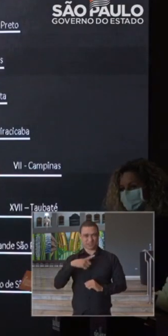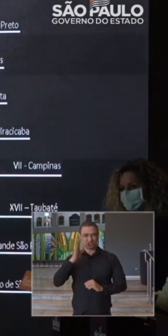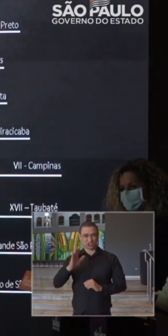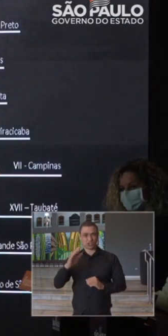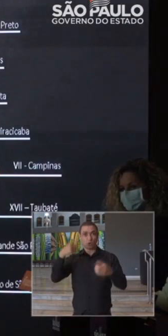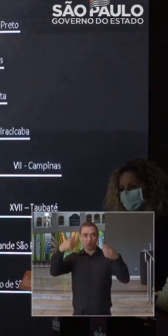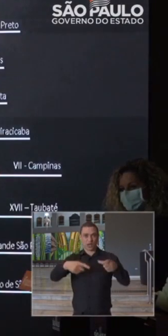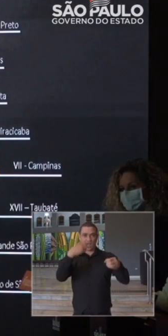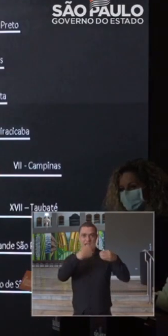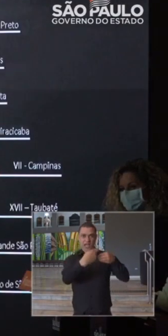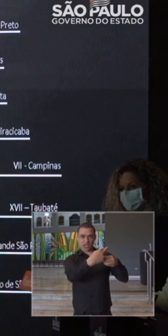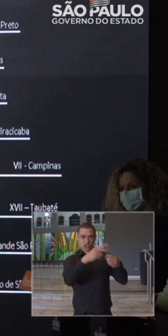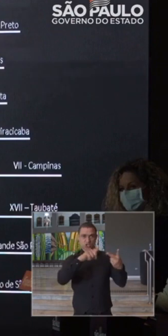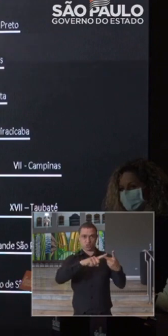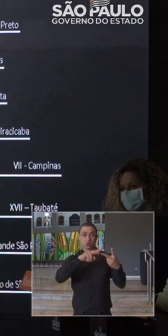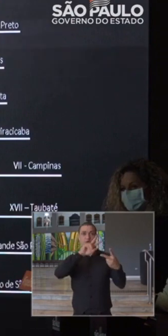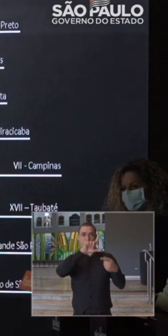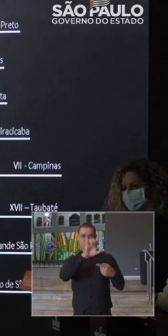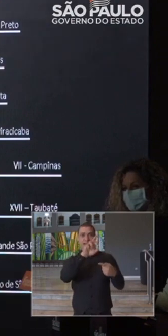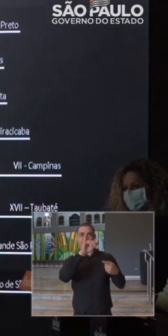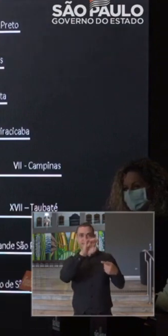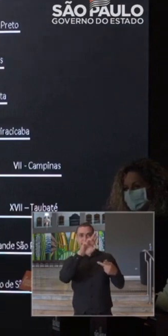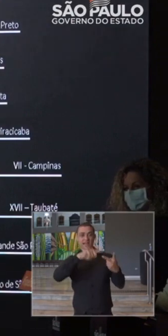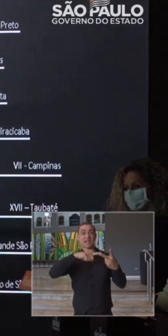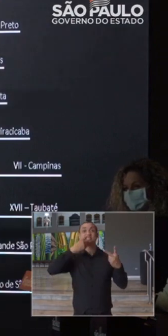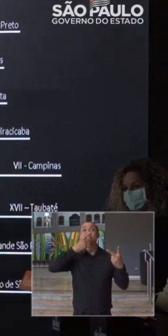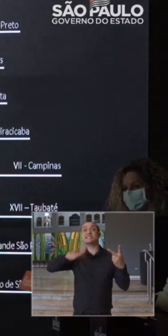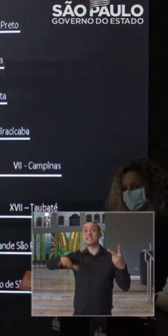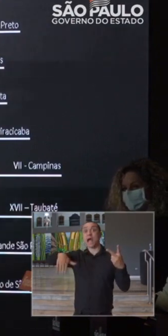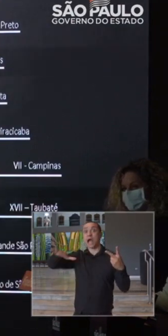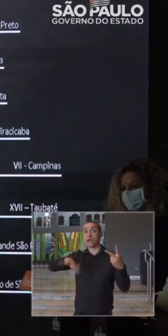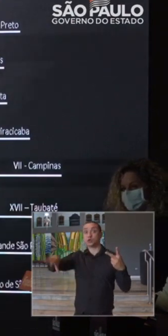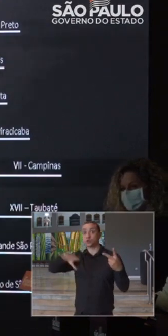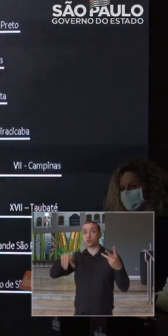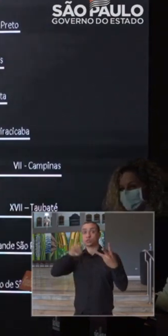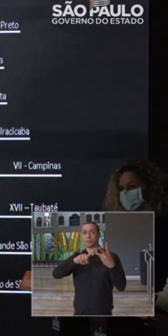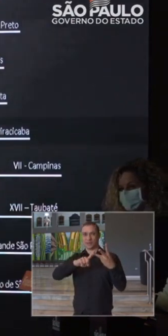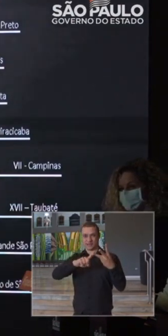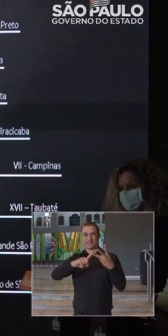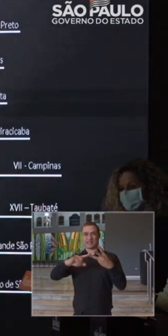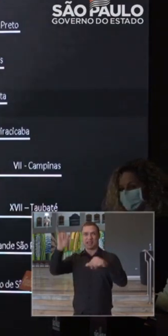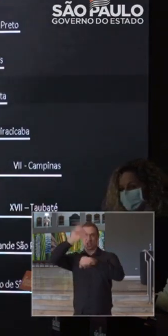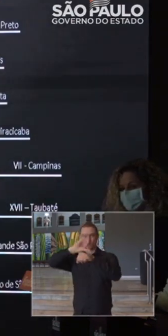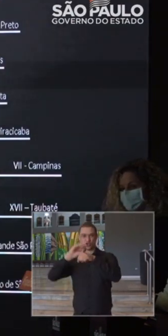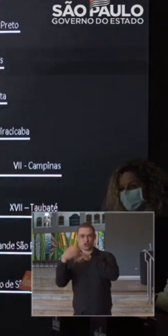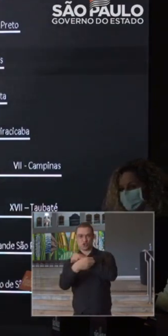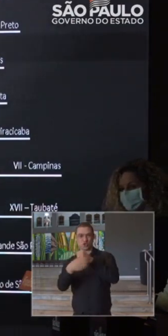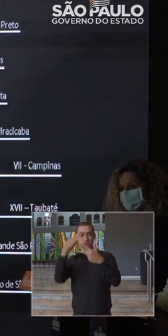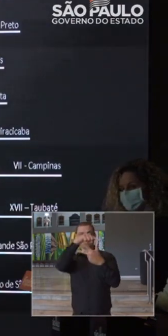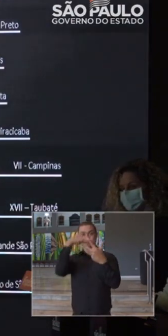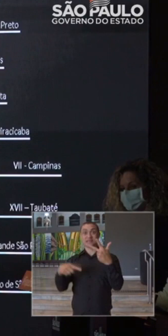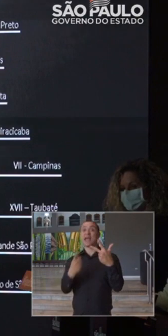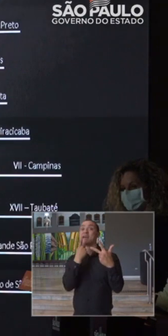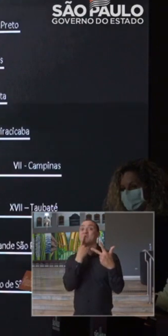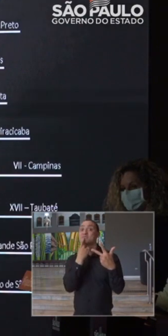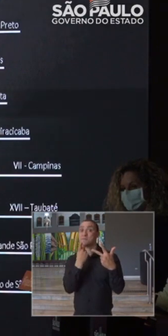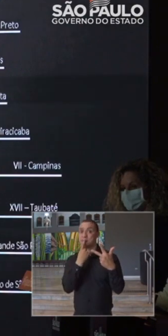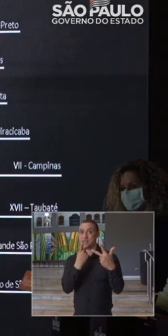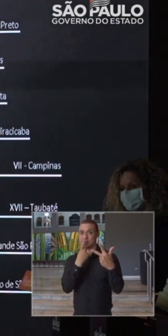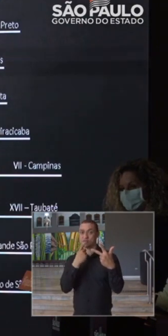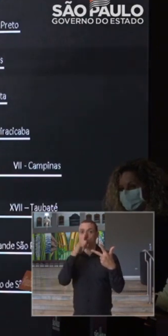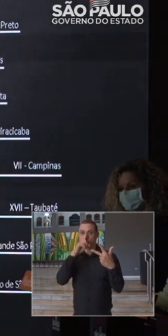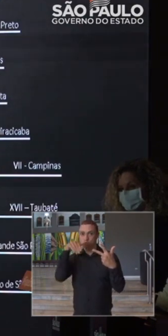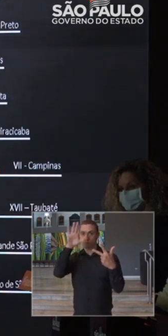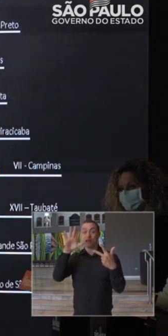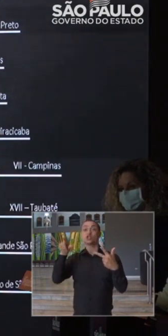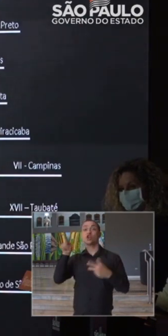registro, o Vale do Ribeira, a região da Baixada Santista e também a Grande São Paulo, na Zona Vermelha. Rapidamente dizer que